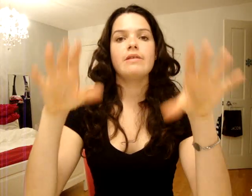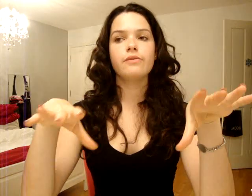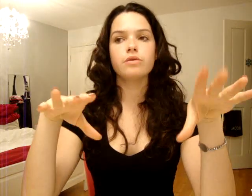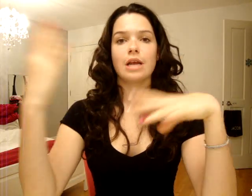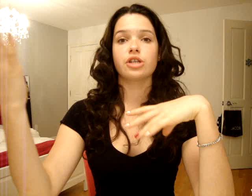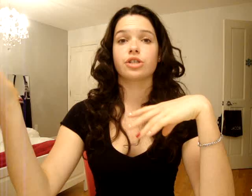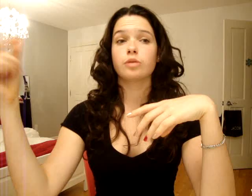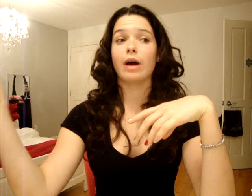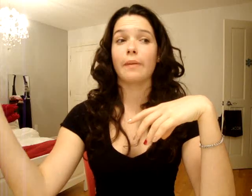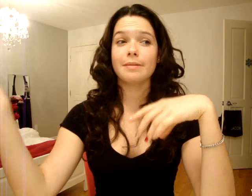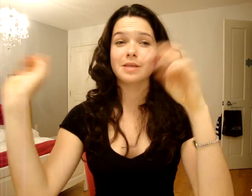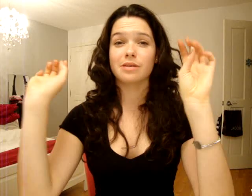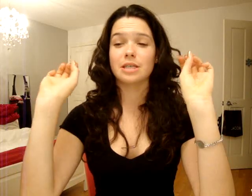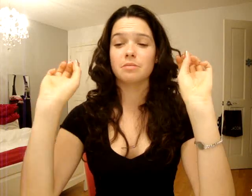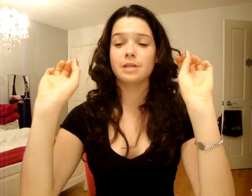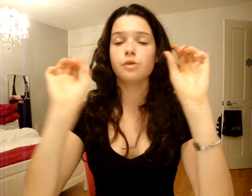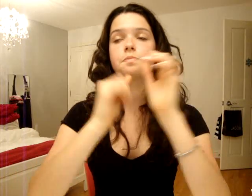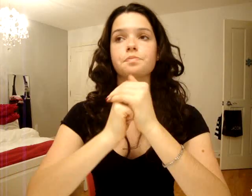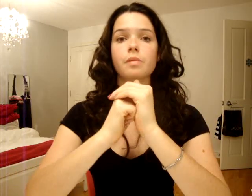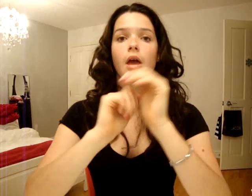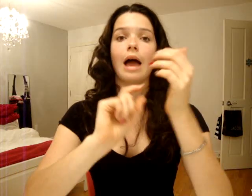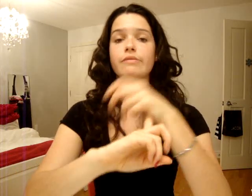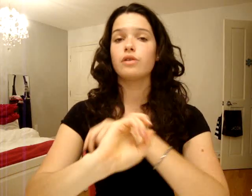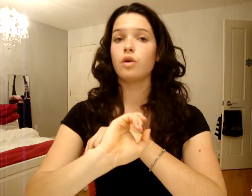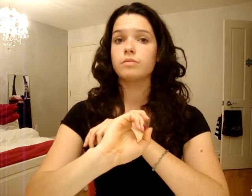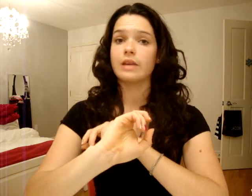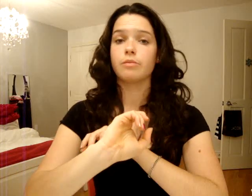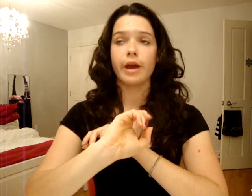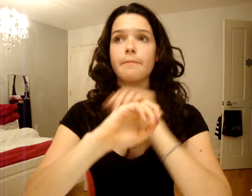amenez-vous du linge de rechange pour après, parce que c'est comme dégueu. Amenez-vous de l'eau, vous allez mourir.